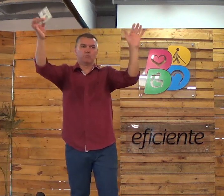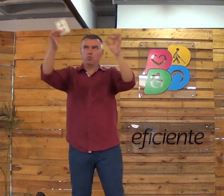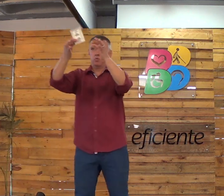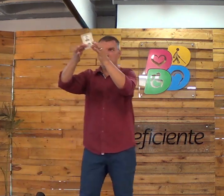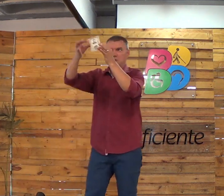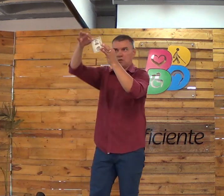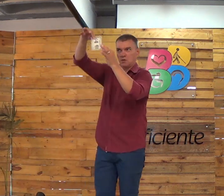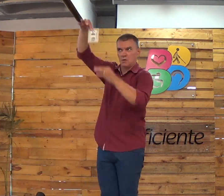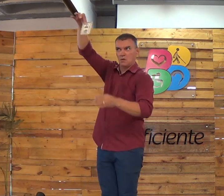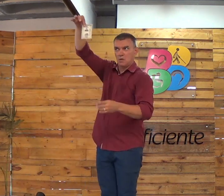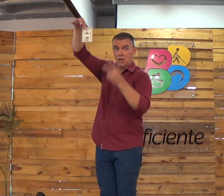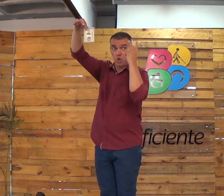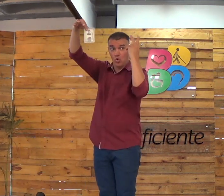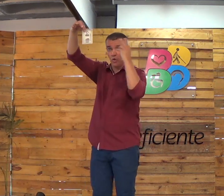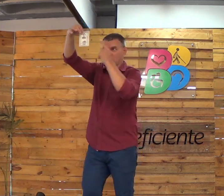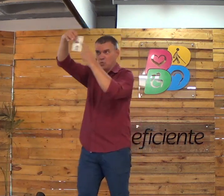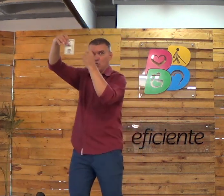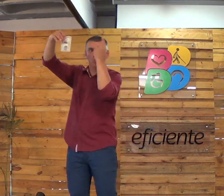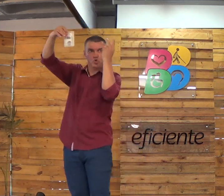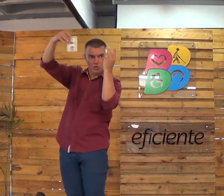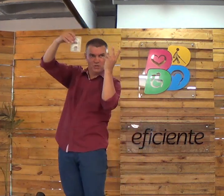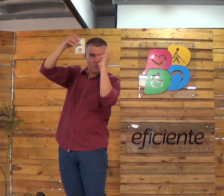É só um exemplo, tá legal? Só um exemplo.